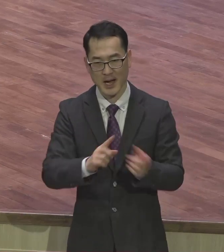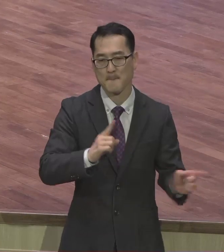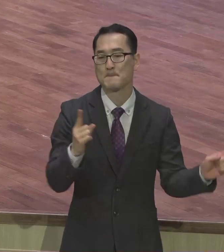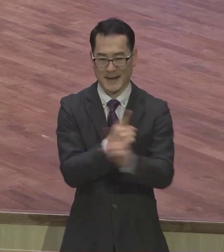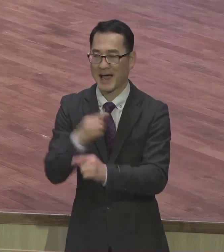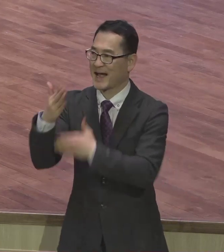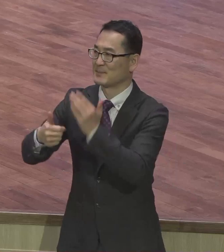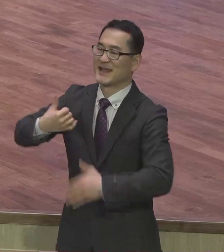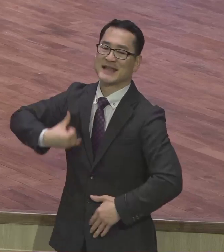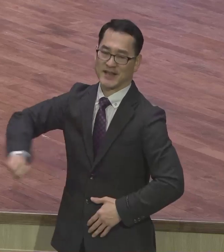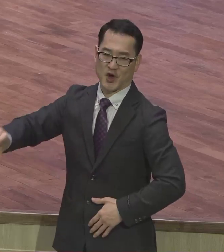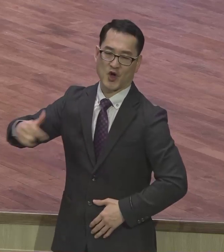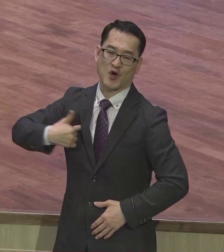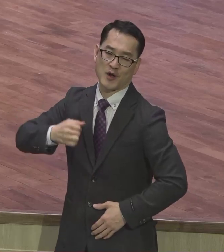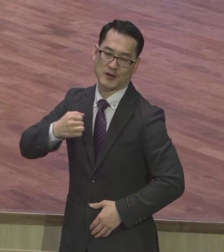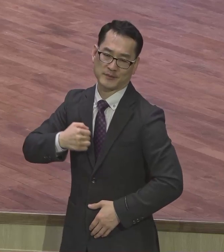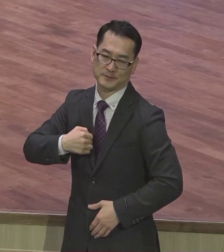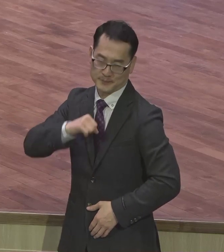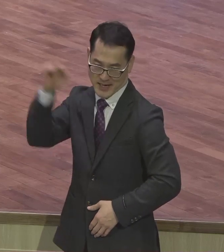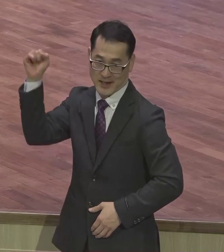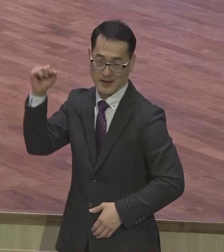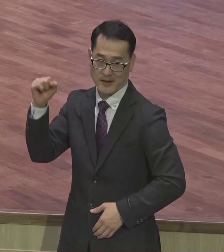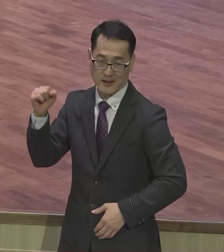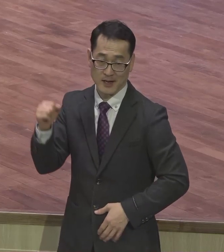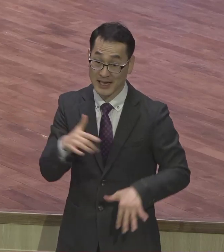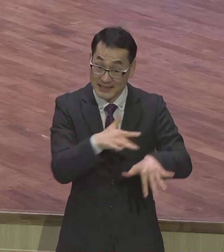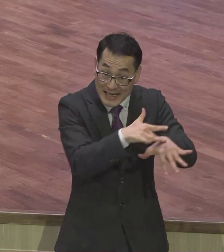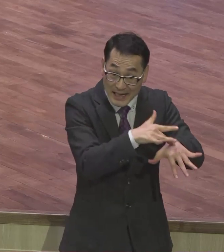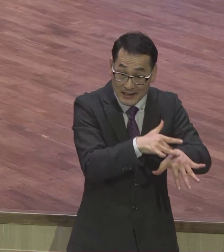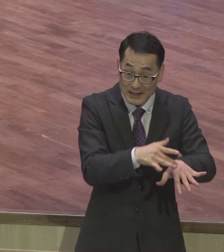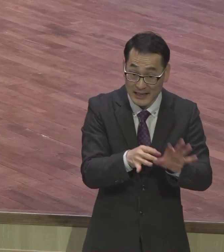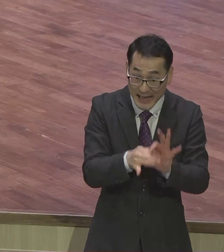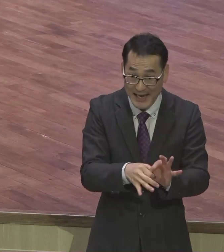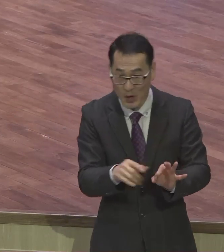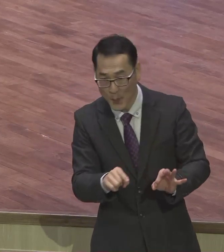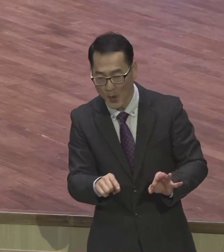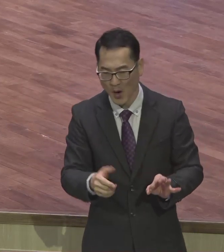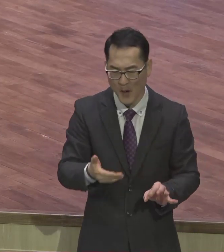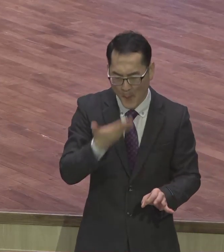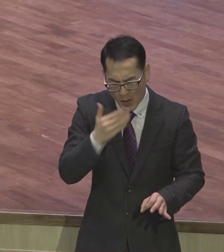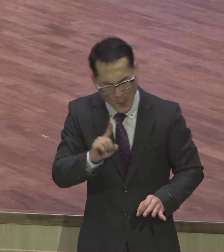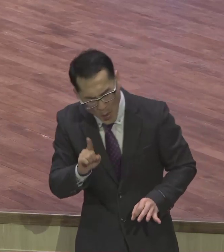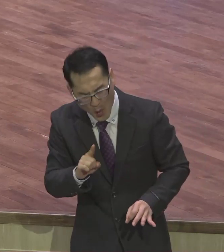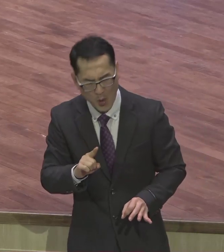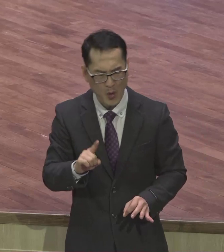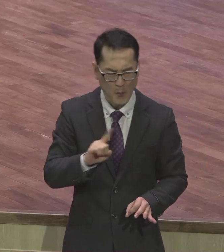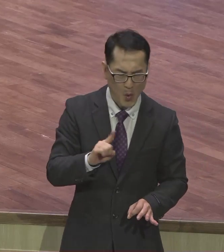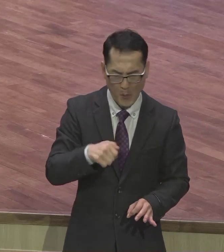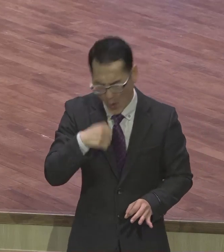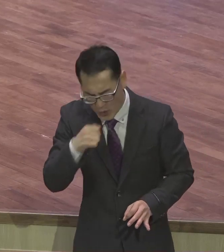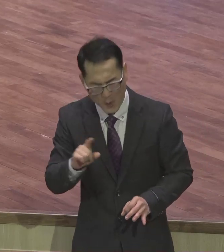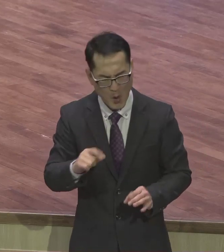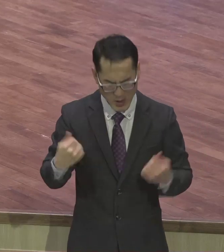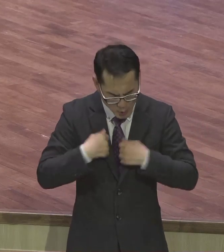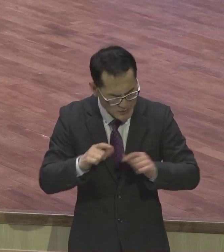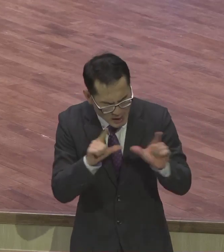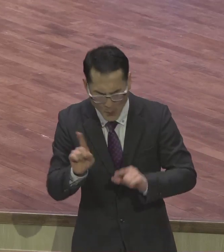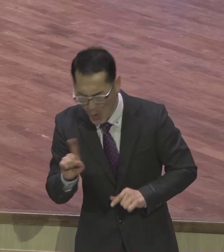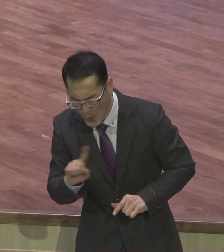하는 버릇이 이 땅에 그만 계속해서 뭘 먹을까 뭘 어떻게 살 이 땅에 욕심 눈에 보이는 거 물질 이